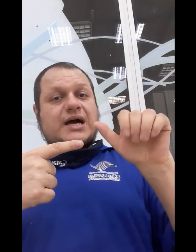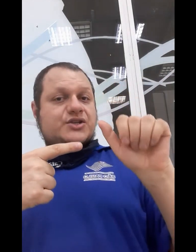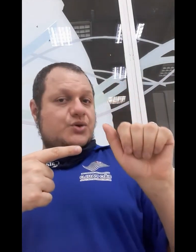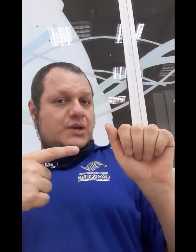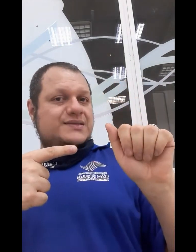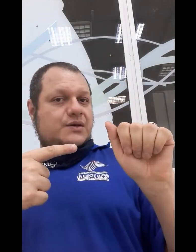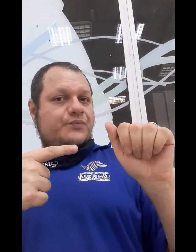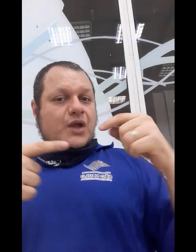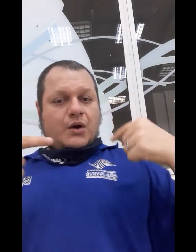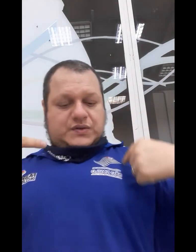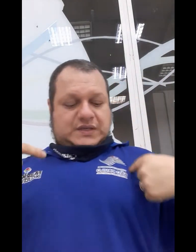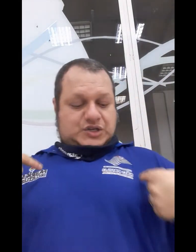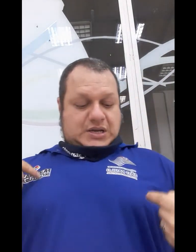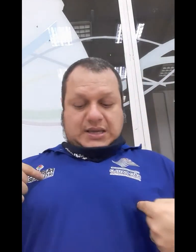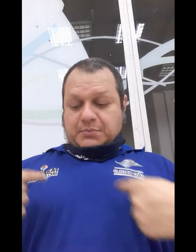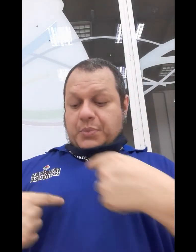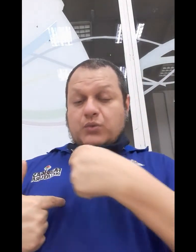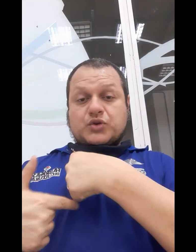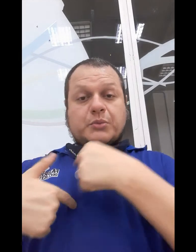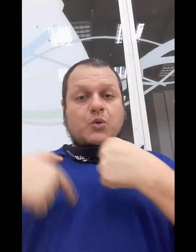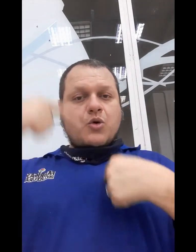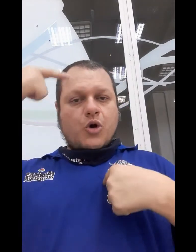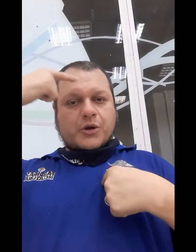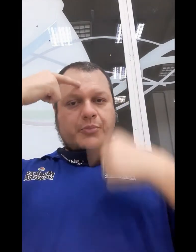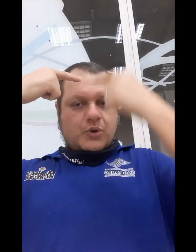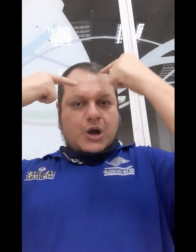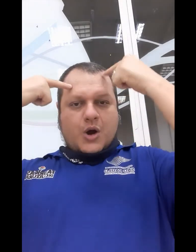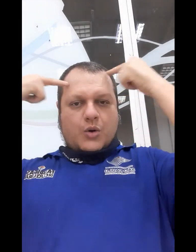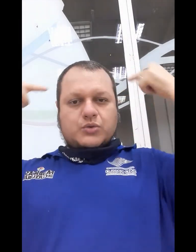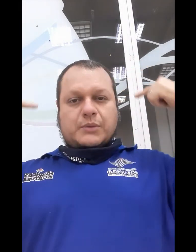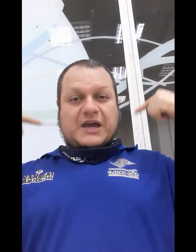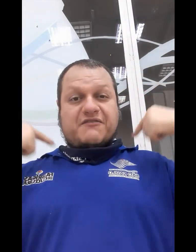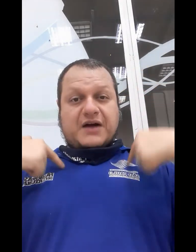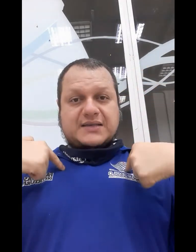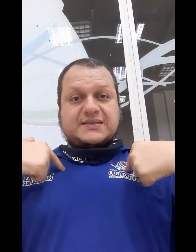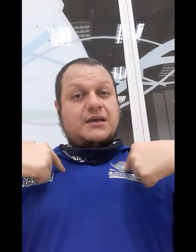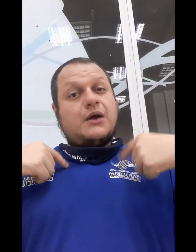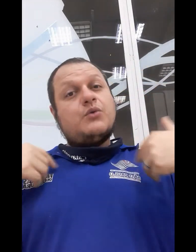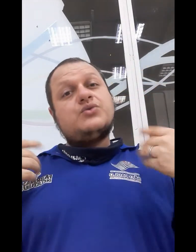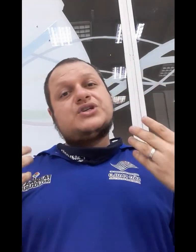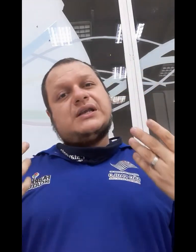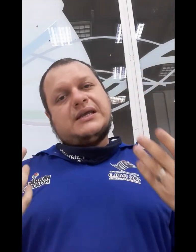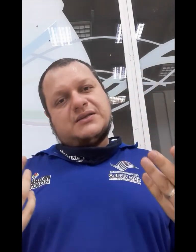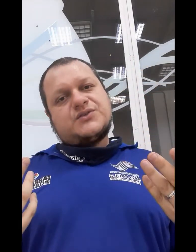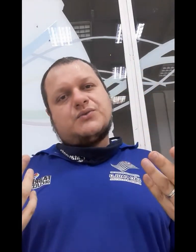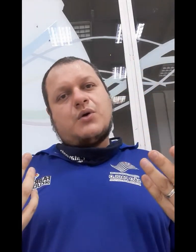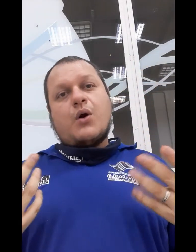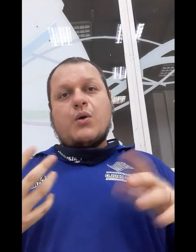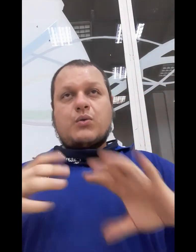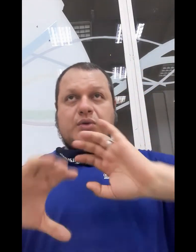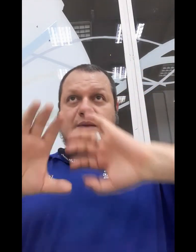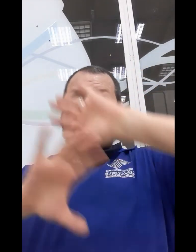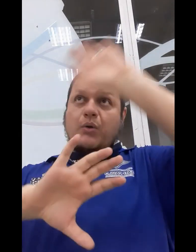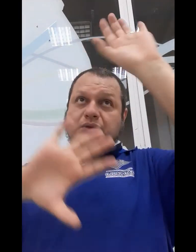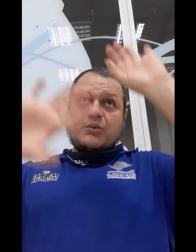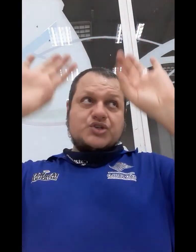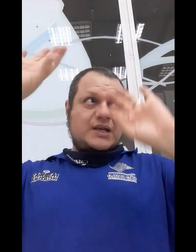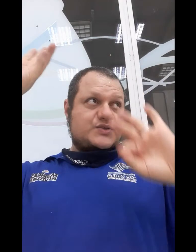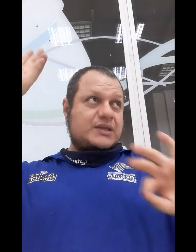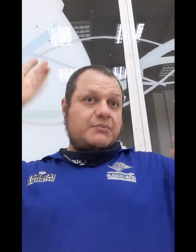articulação, ou seja, que ponto no meu corpo ou na minha face eu utilizo, ou que ponto eu utilizo também